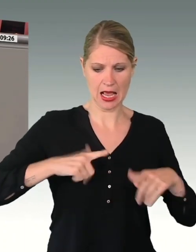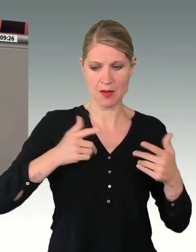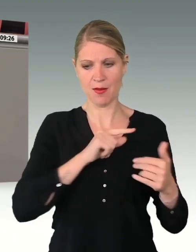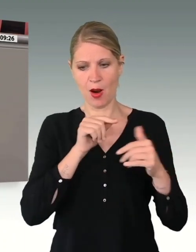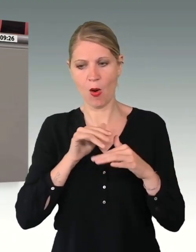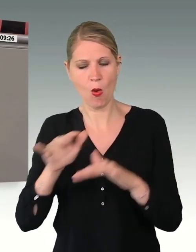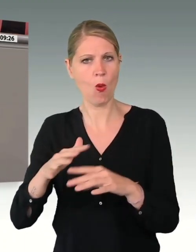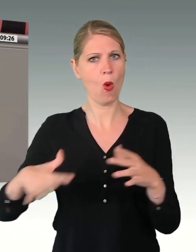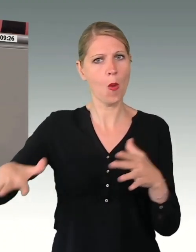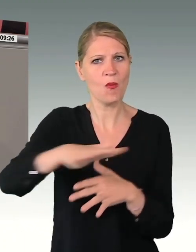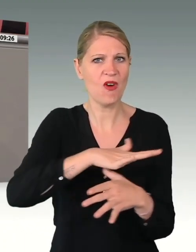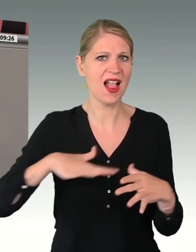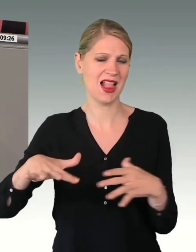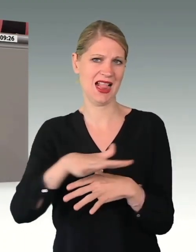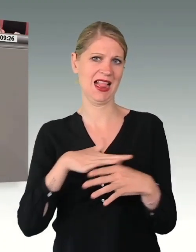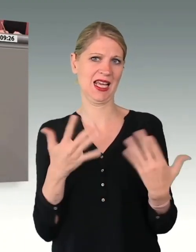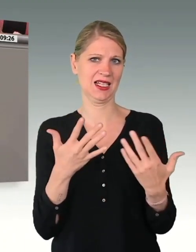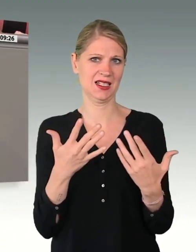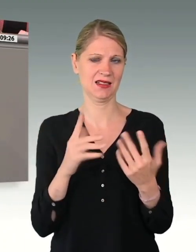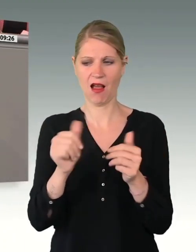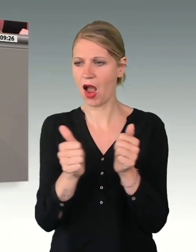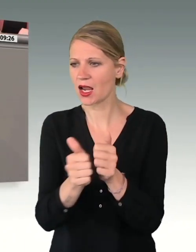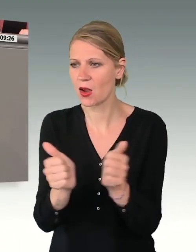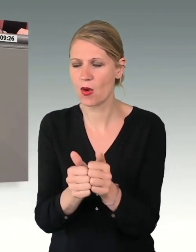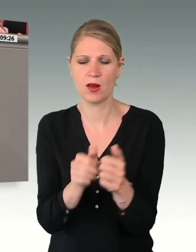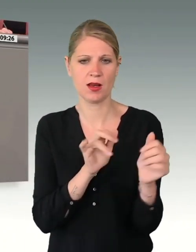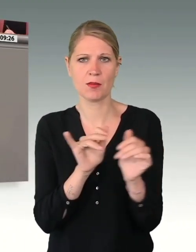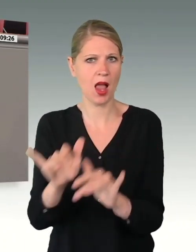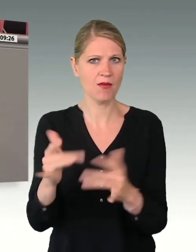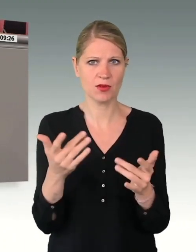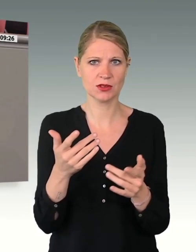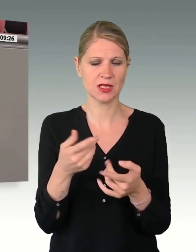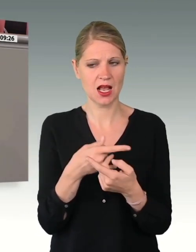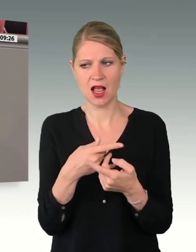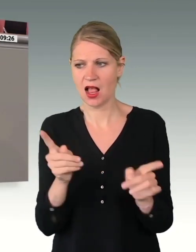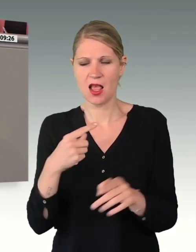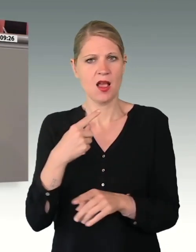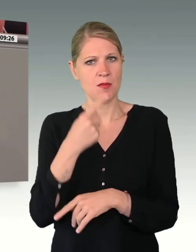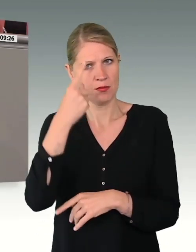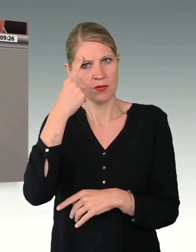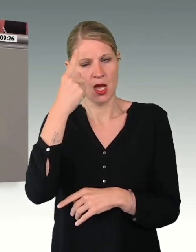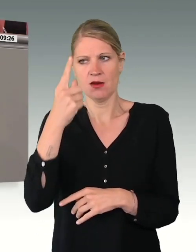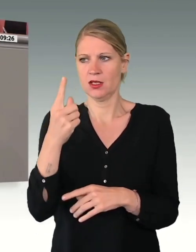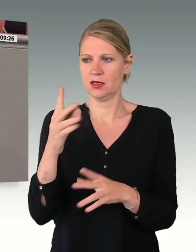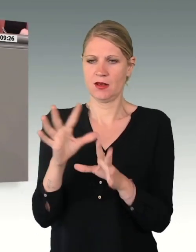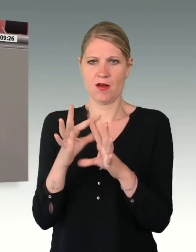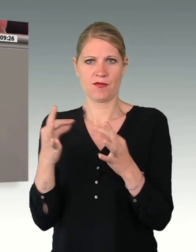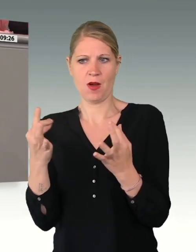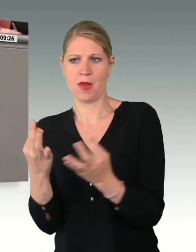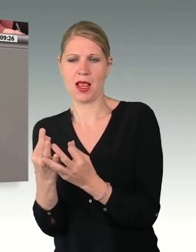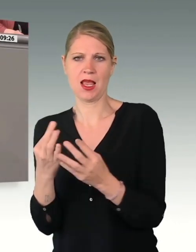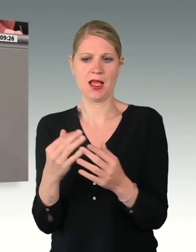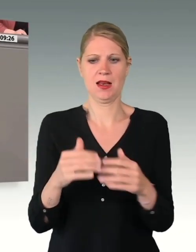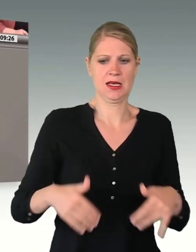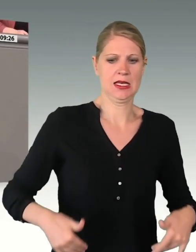Mitglied der Bundeswehr sowie dessen Angehörige sind sich bewusst, wie geladen das Spannungsfeld zwischen Familie und Dienst ist.